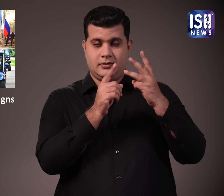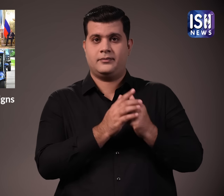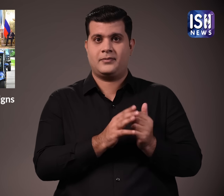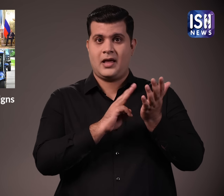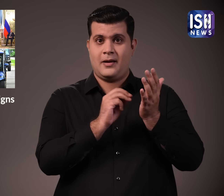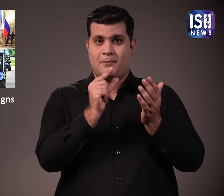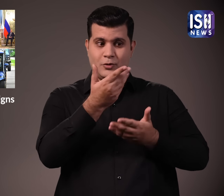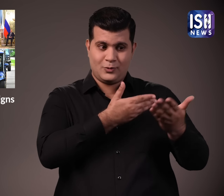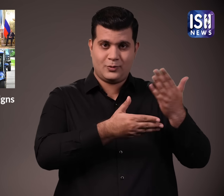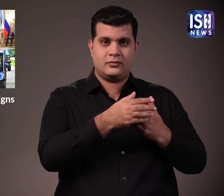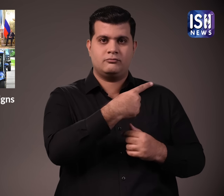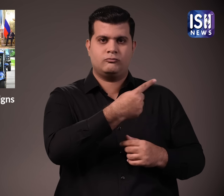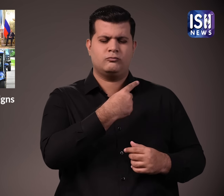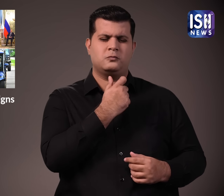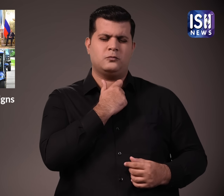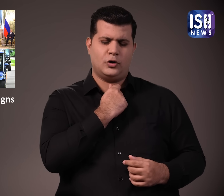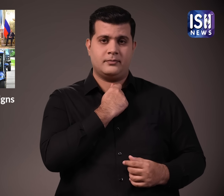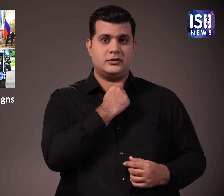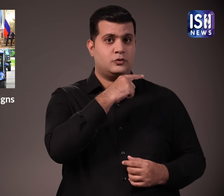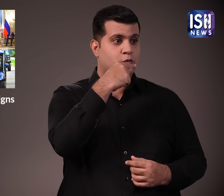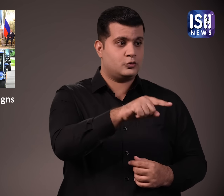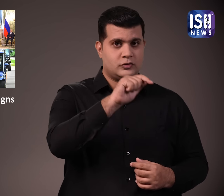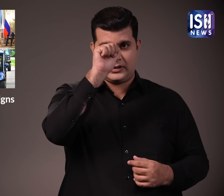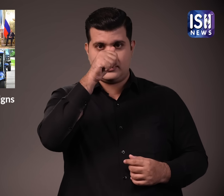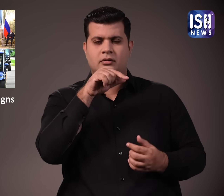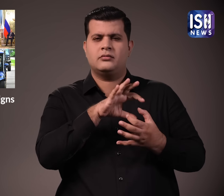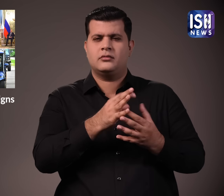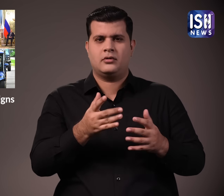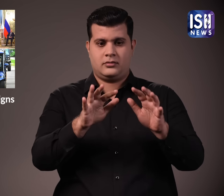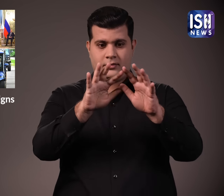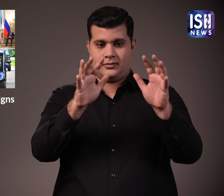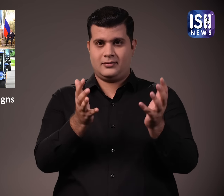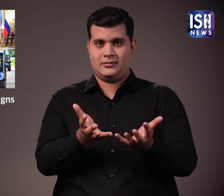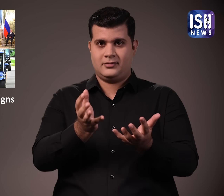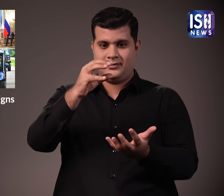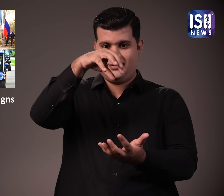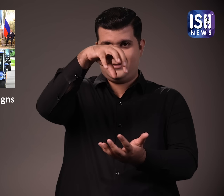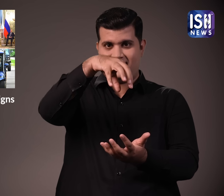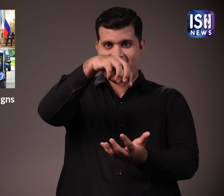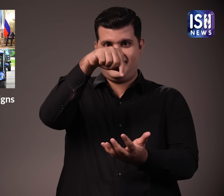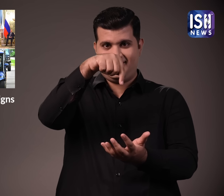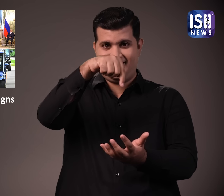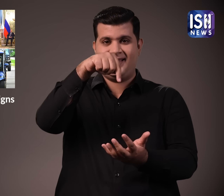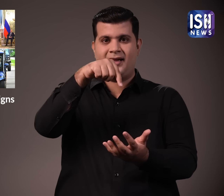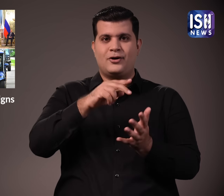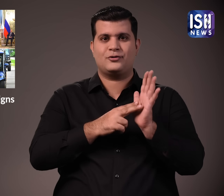भारत और रूस ने उत्तरी और दक्षिनी दुरूफ में सामोईक रूप से